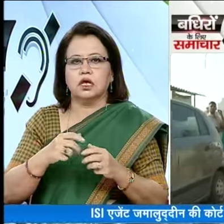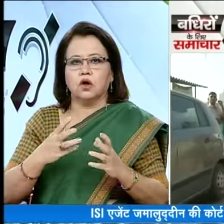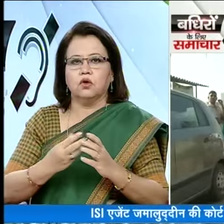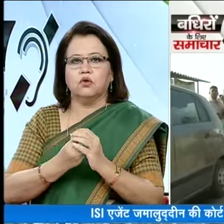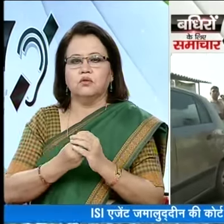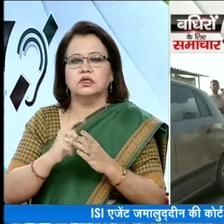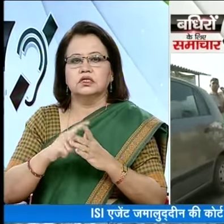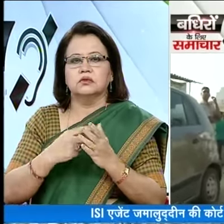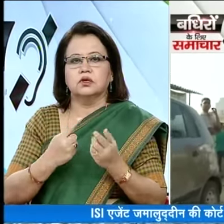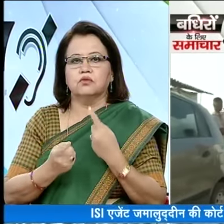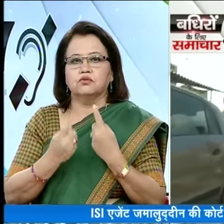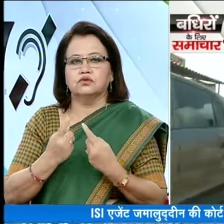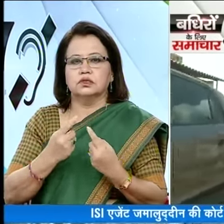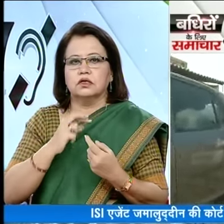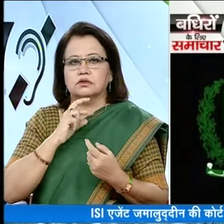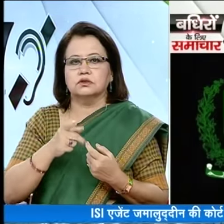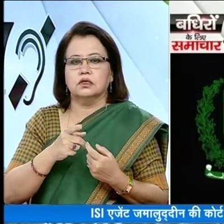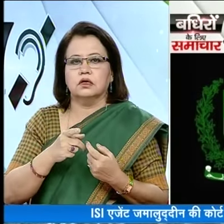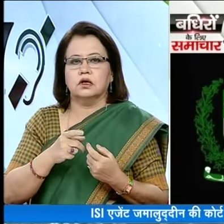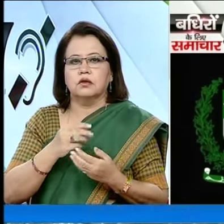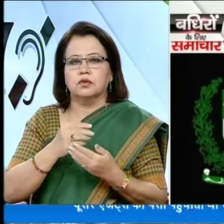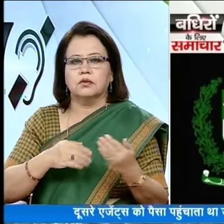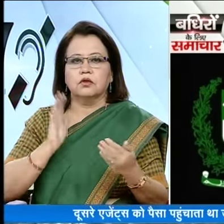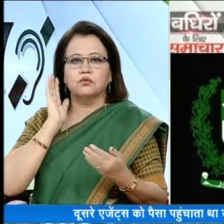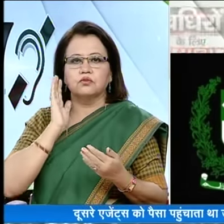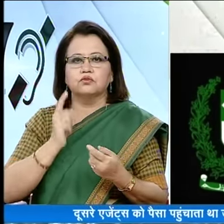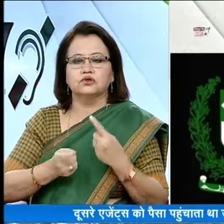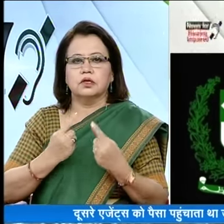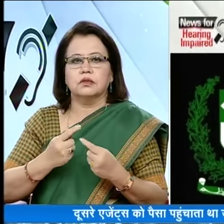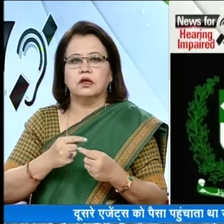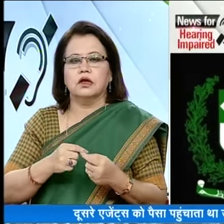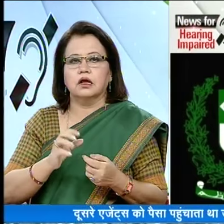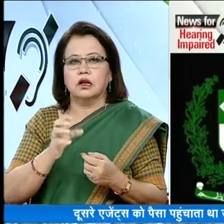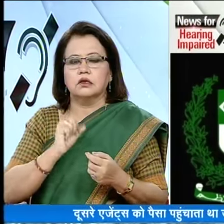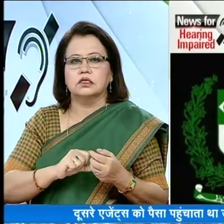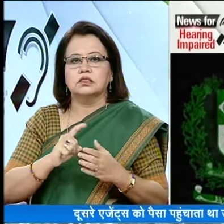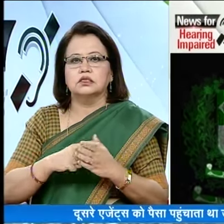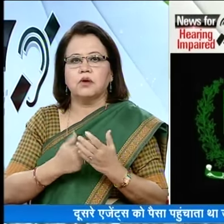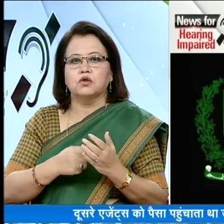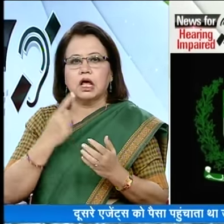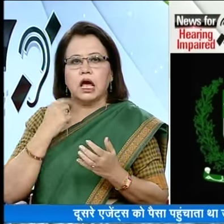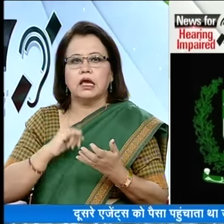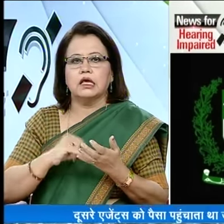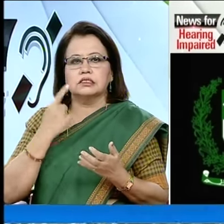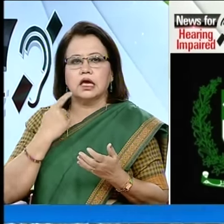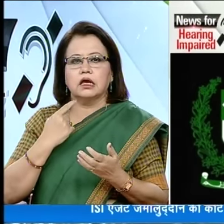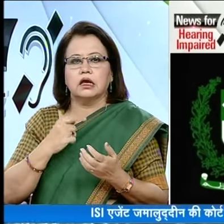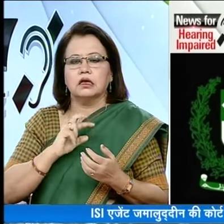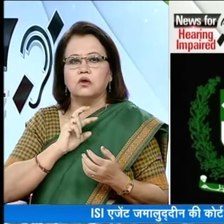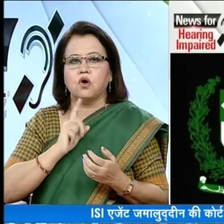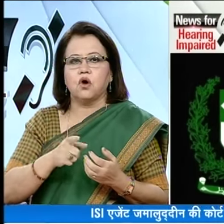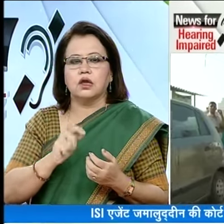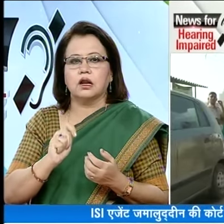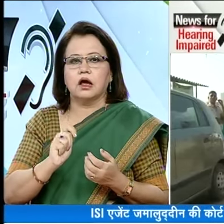एजेंसियां जमालुदीन से पूश्टाच कर रही है सूत्रों के मताबिक पूश्टाच में पता चला है कि जमालुदीन ATSI के